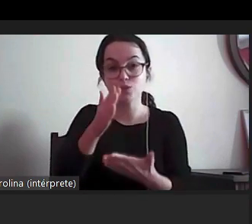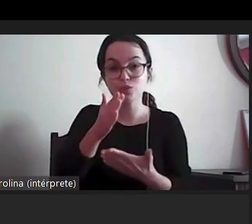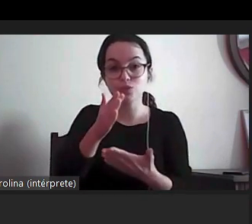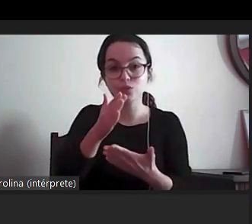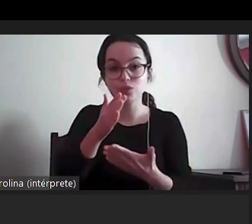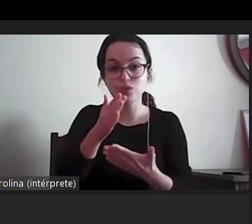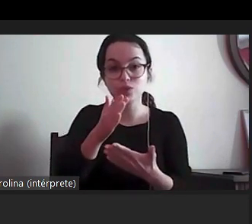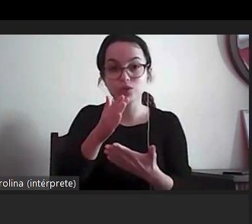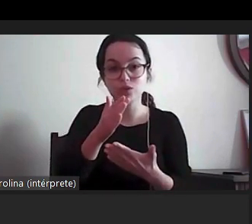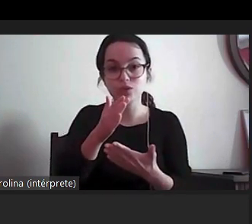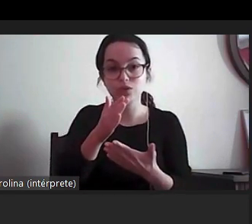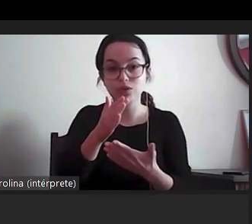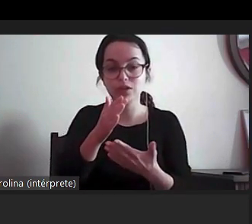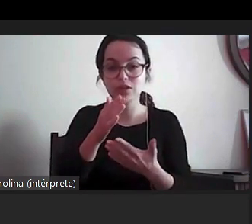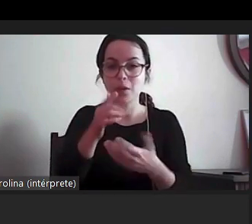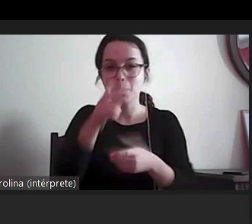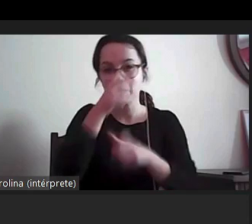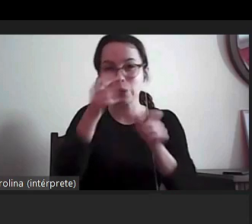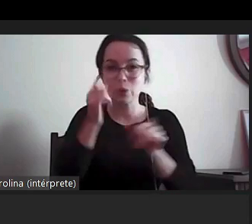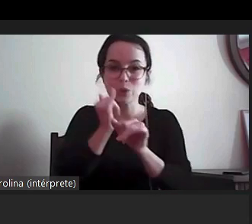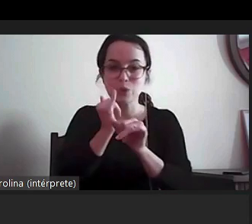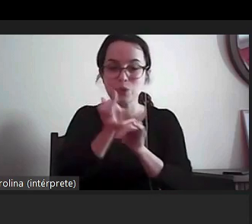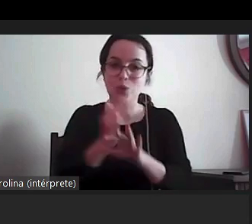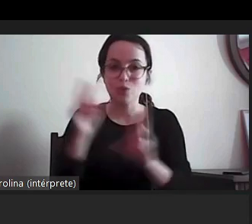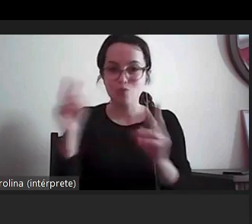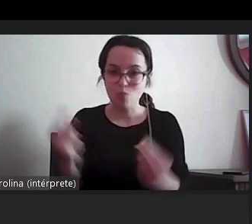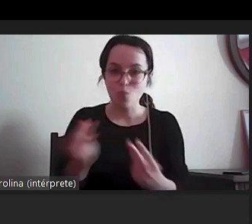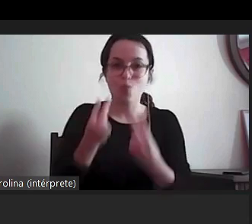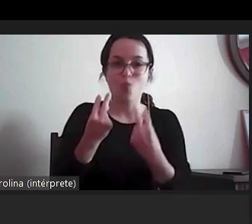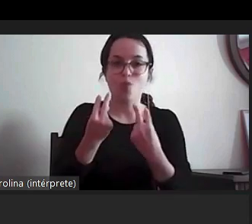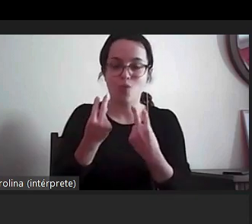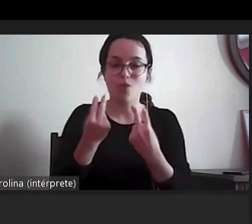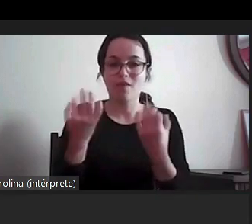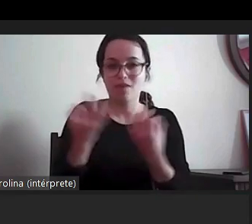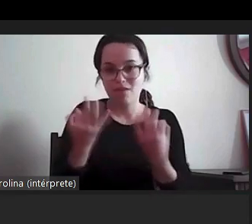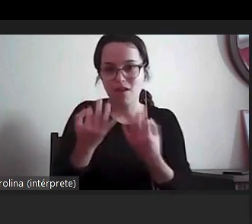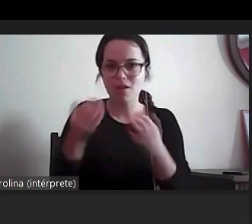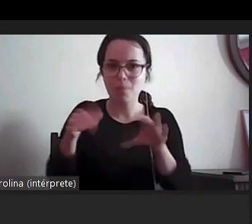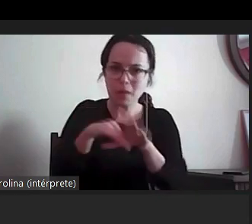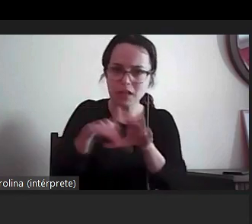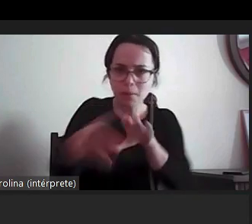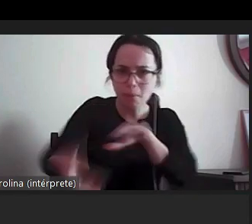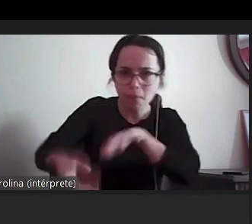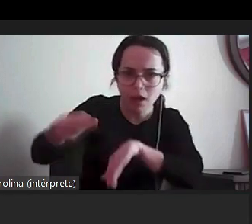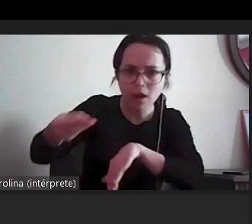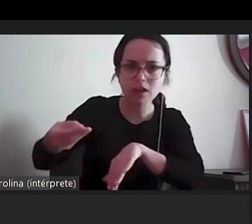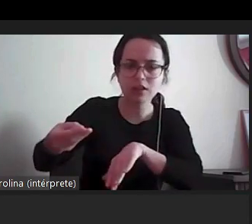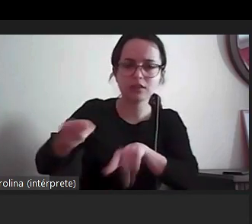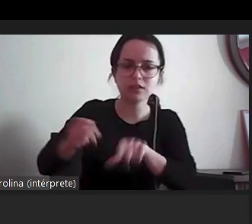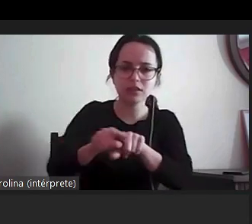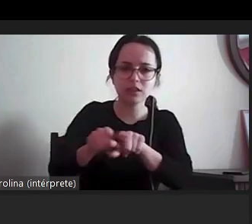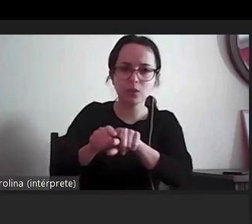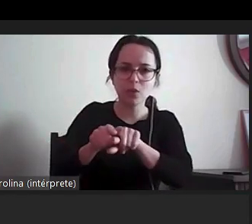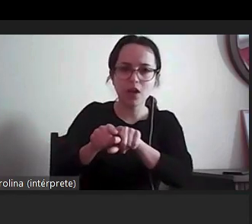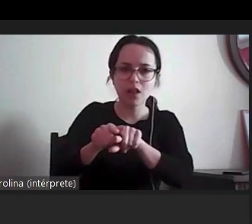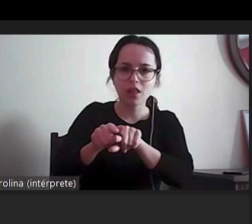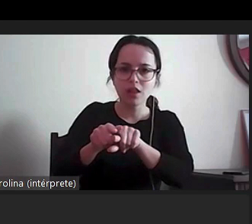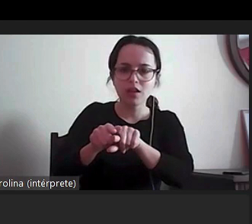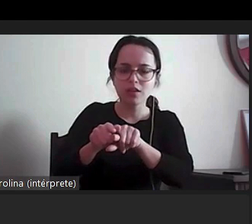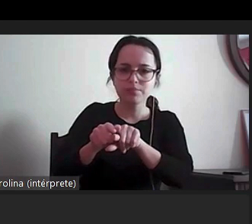mais gente olhar para nós que de facto participem e que façamos destas sessões